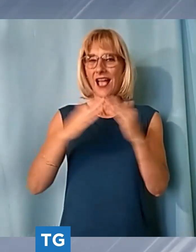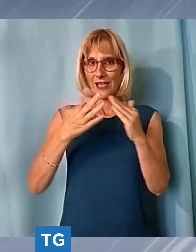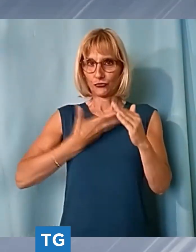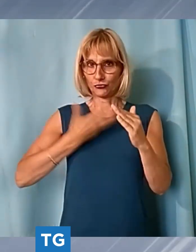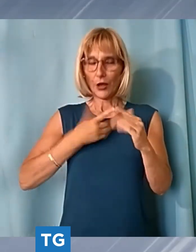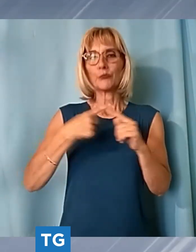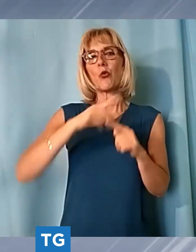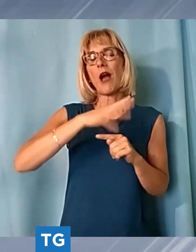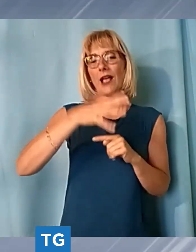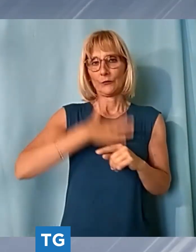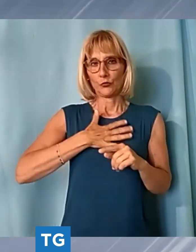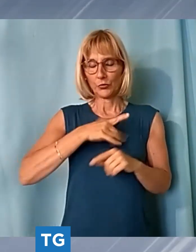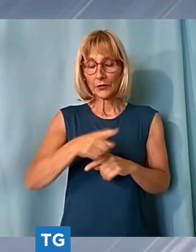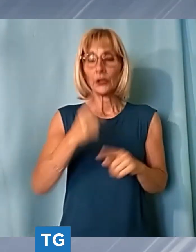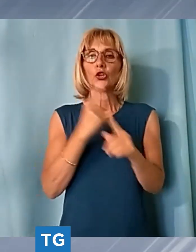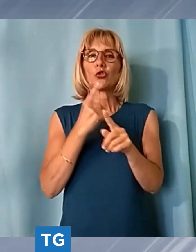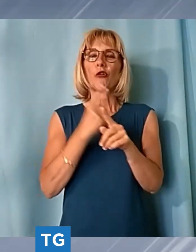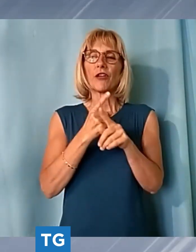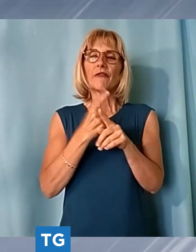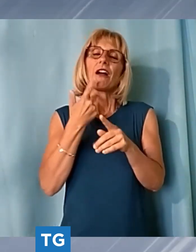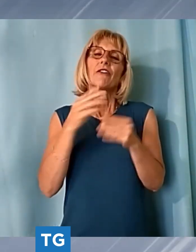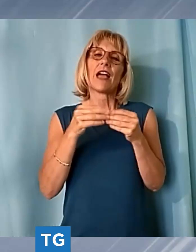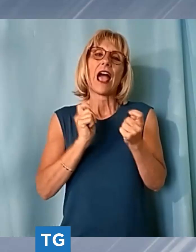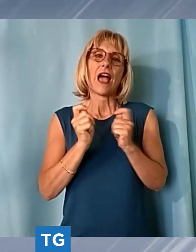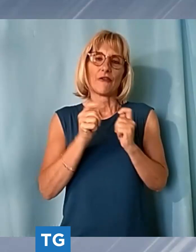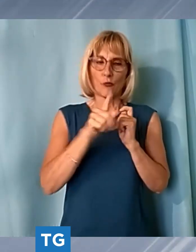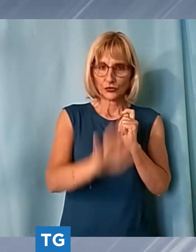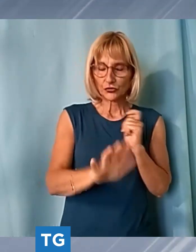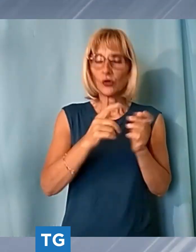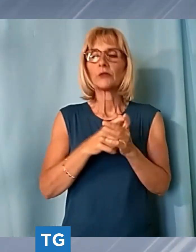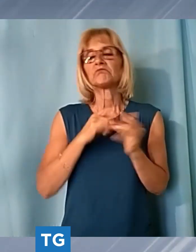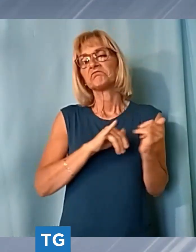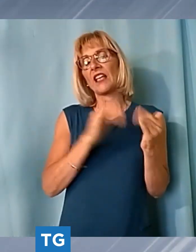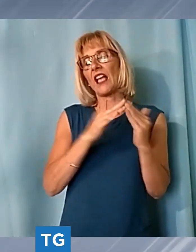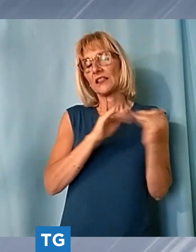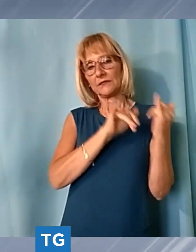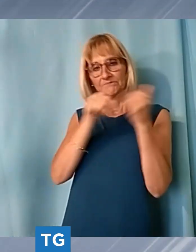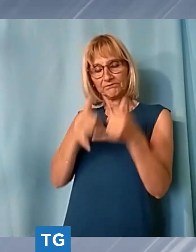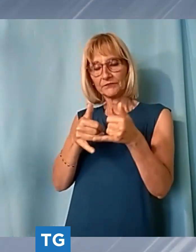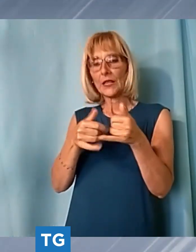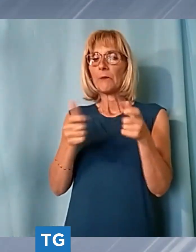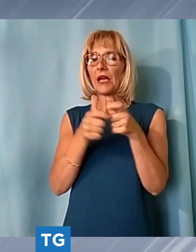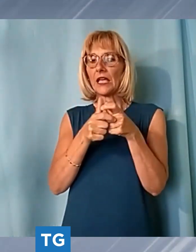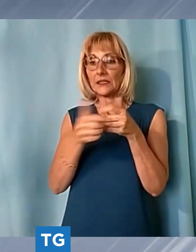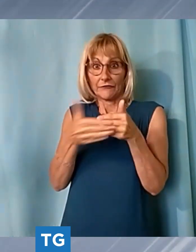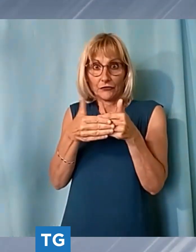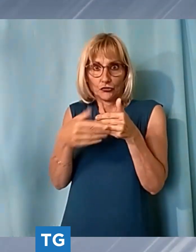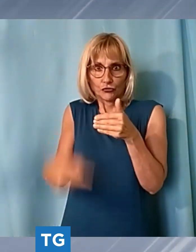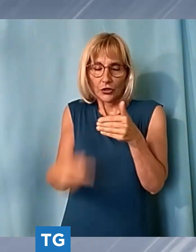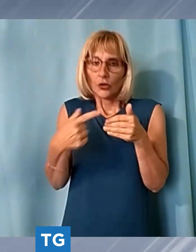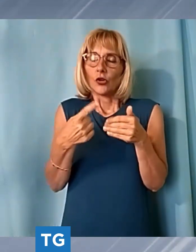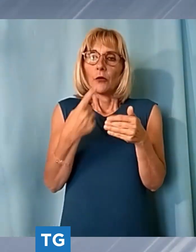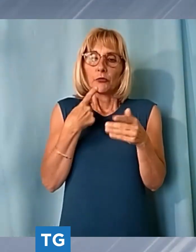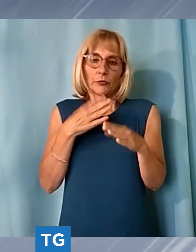commissioni ed era da poco uscito dalla sua casa poco prima del paese quando è avvenuto il fatto si era immesso da pochi metri sulla strada